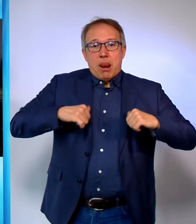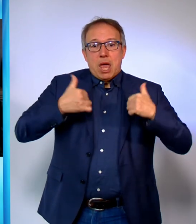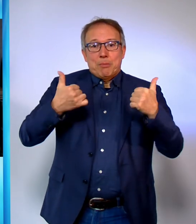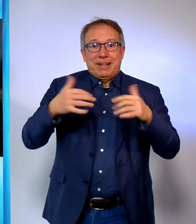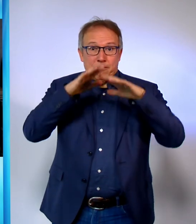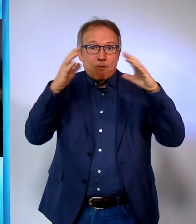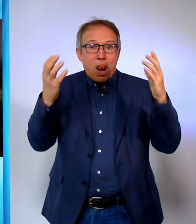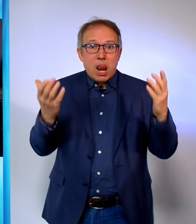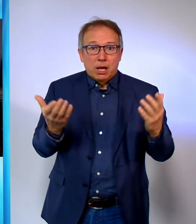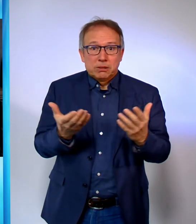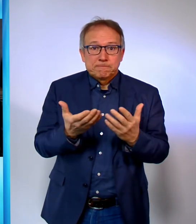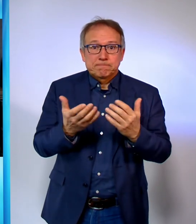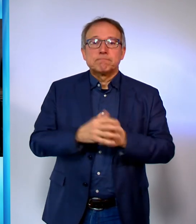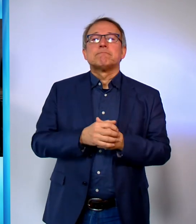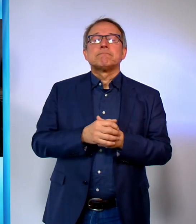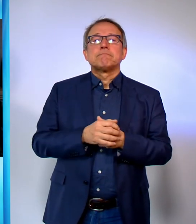in Fülle.